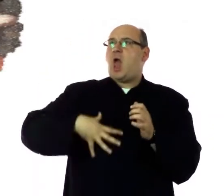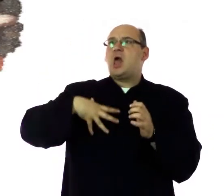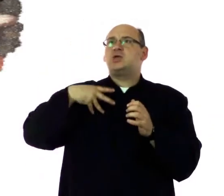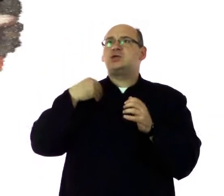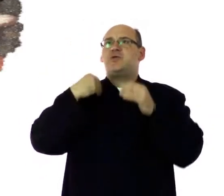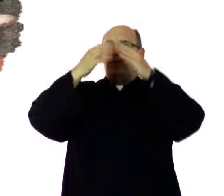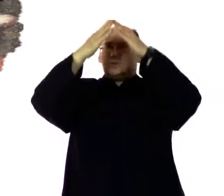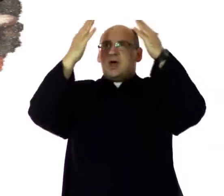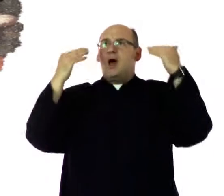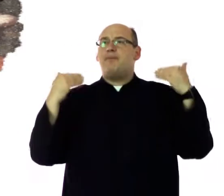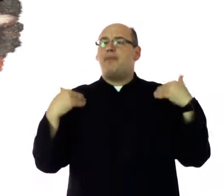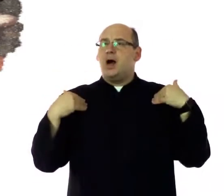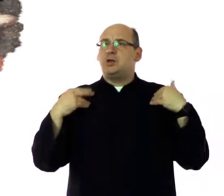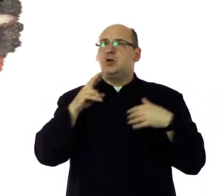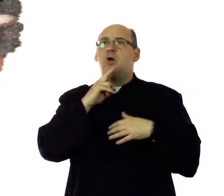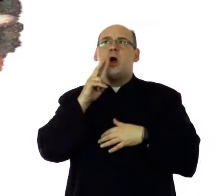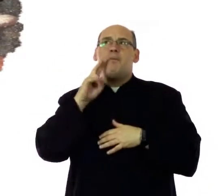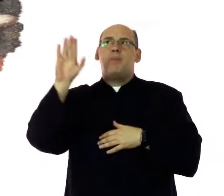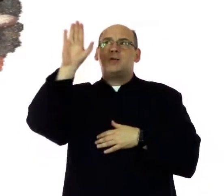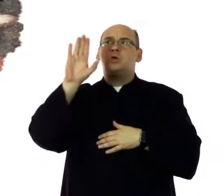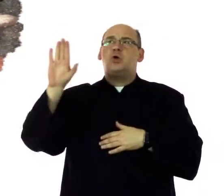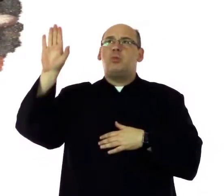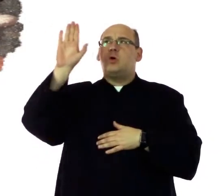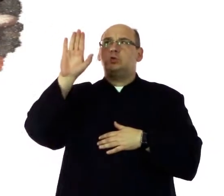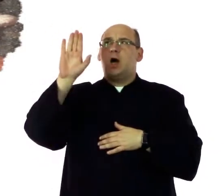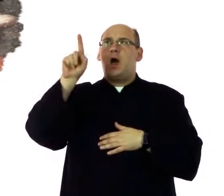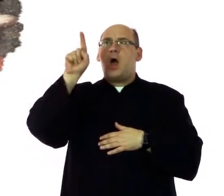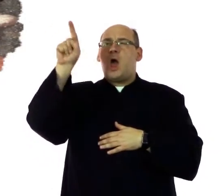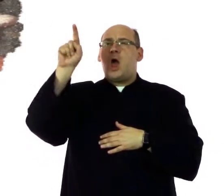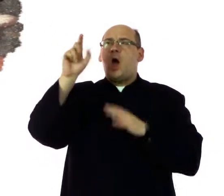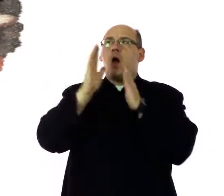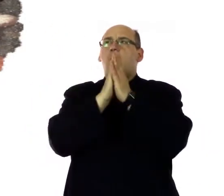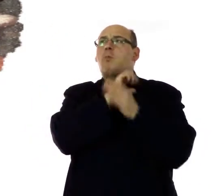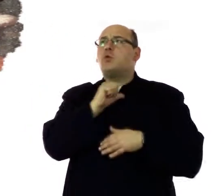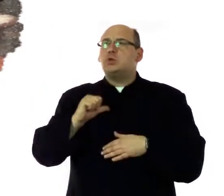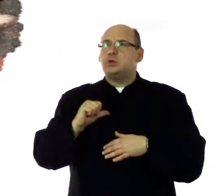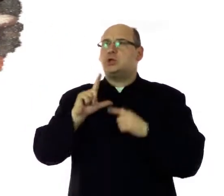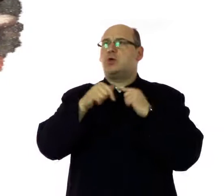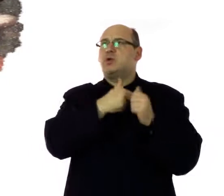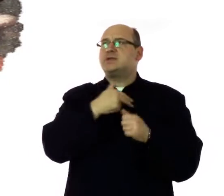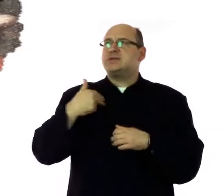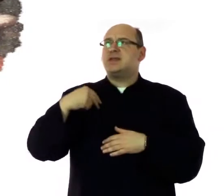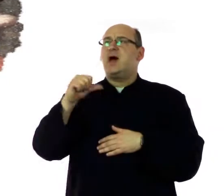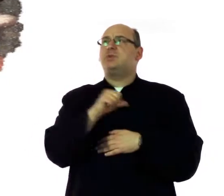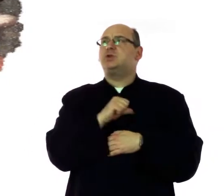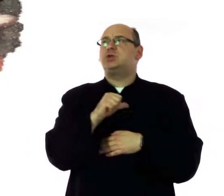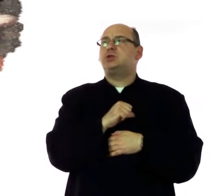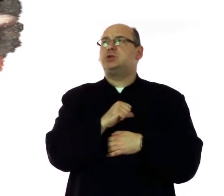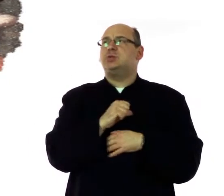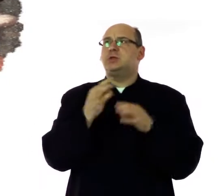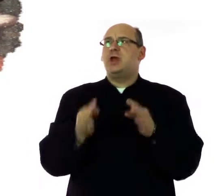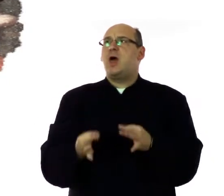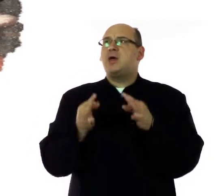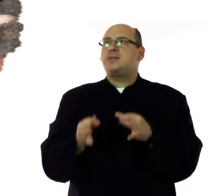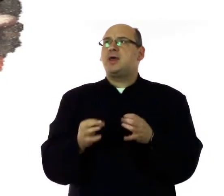Święta Mario, Matko Boża, módl się za nami